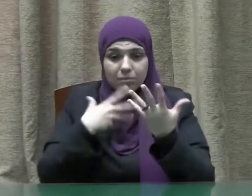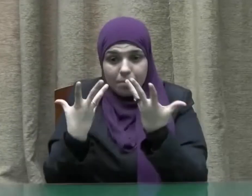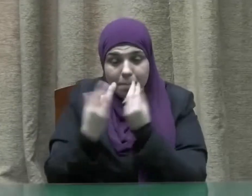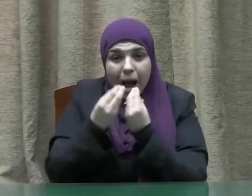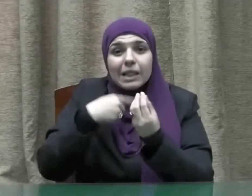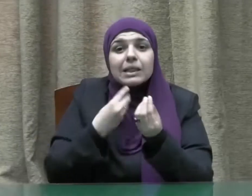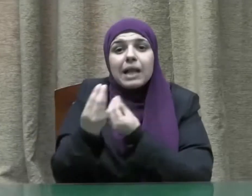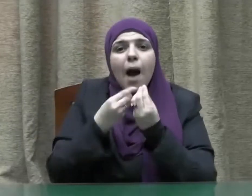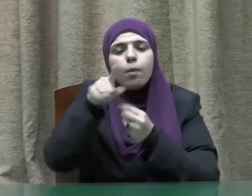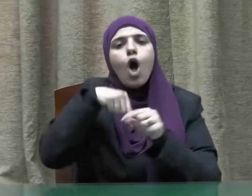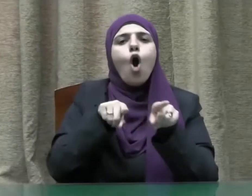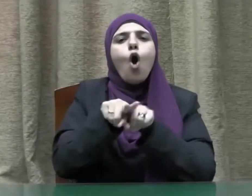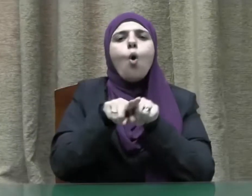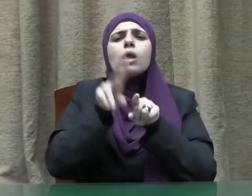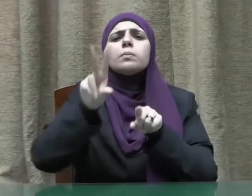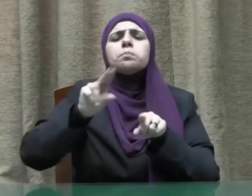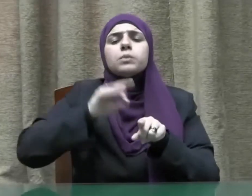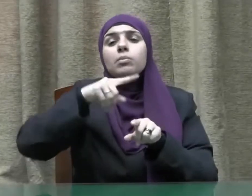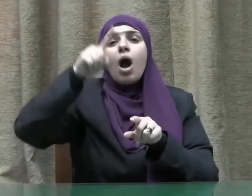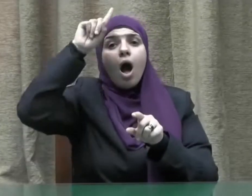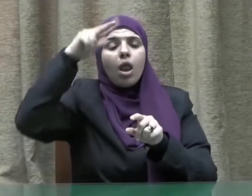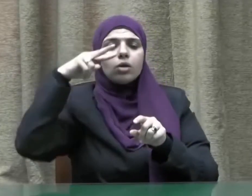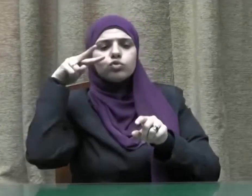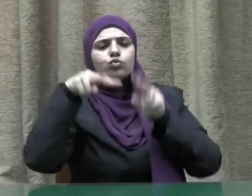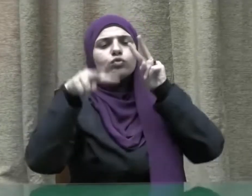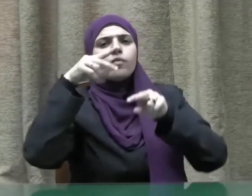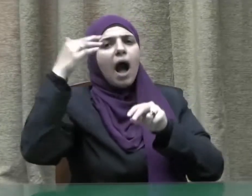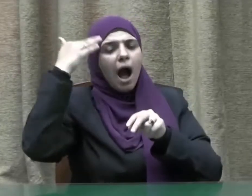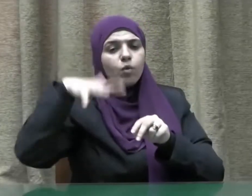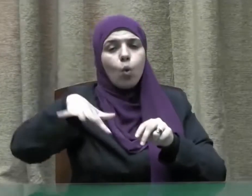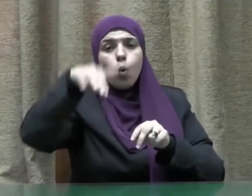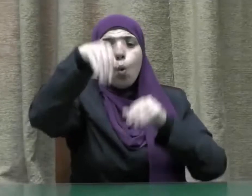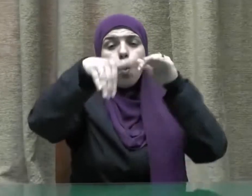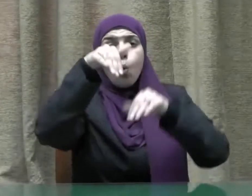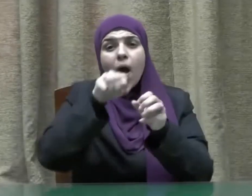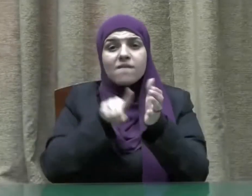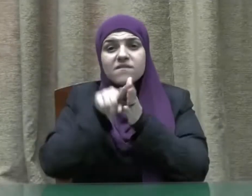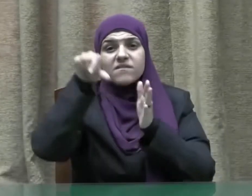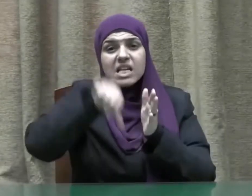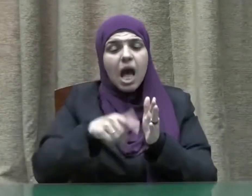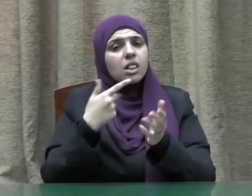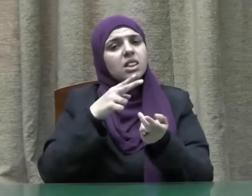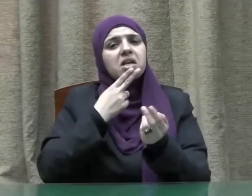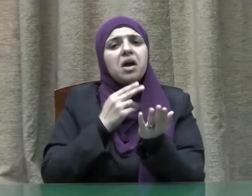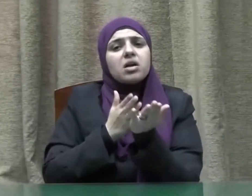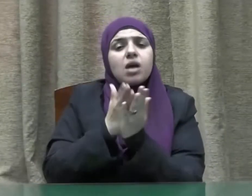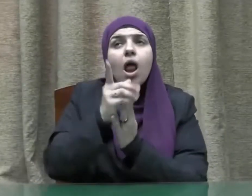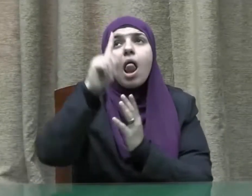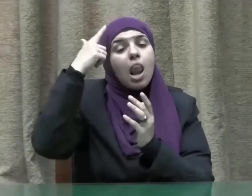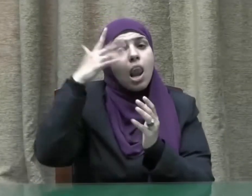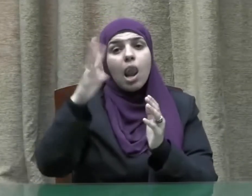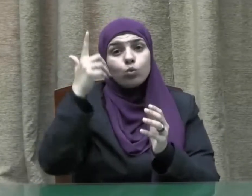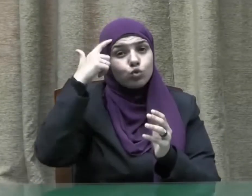تخالطوهم فإخوانكم والله يعلم المفسد من المصلح ولو شاء الله